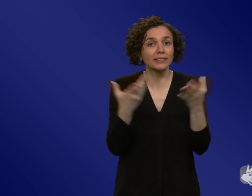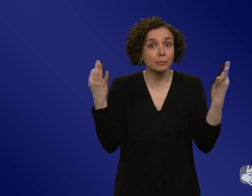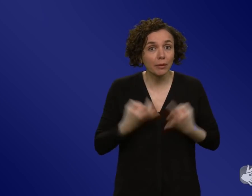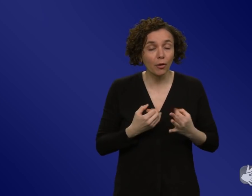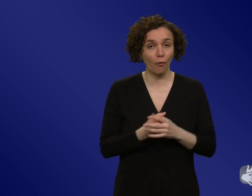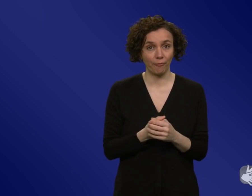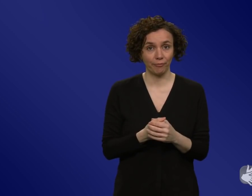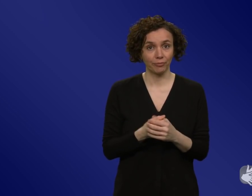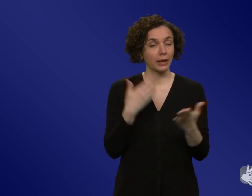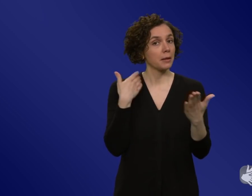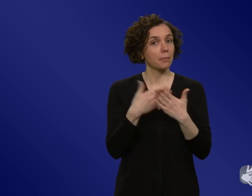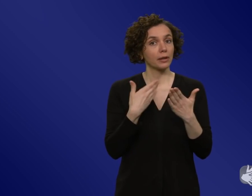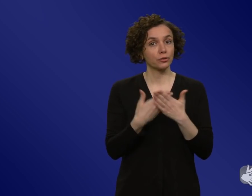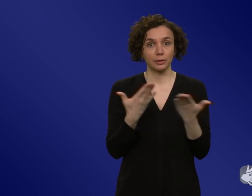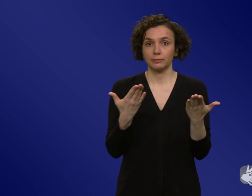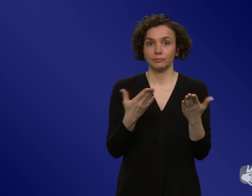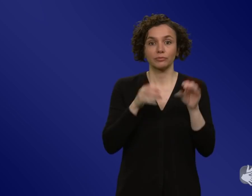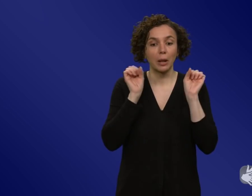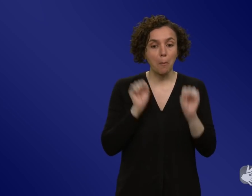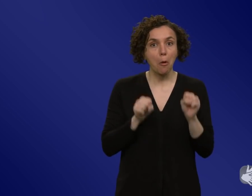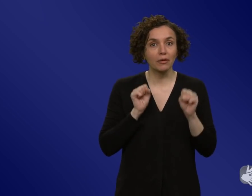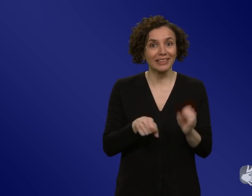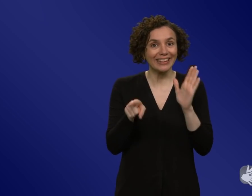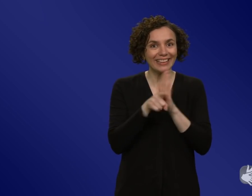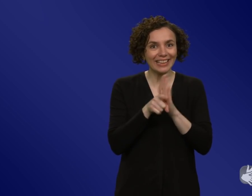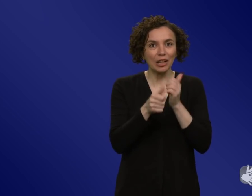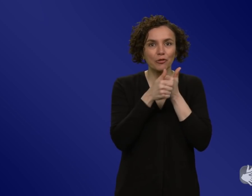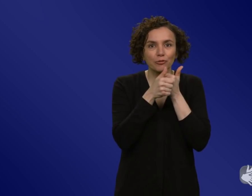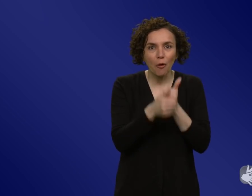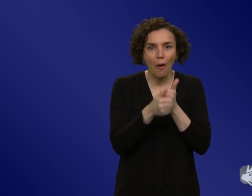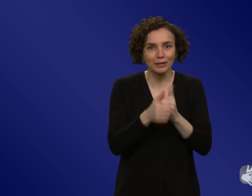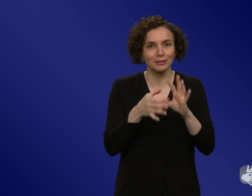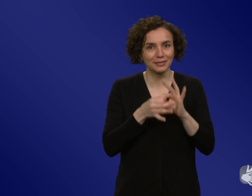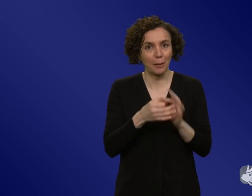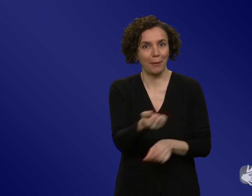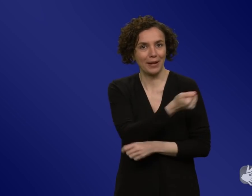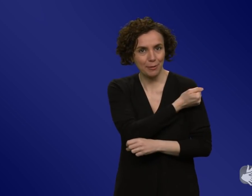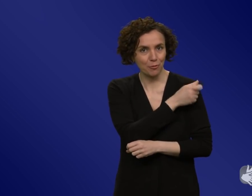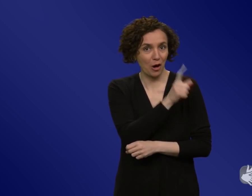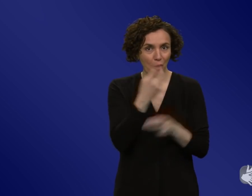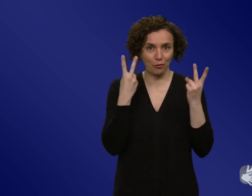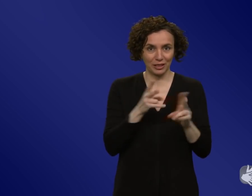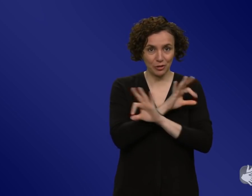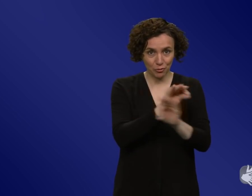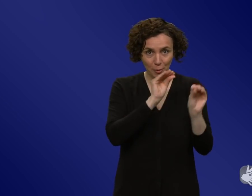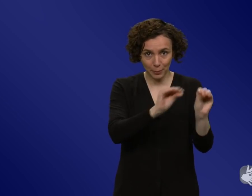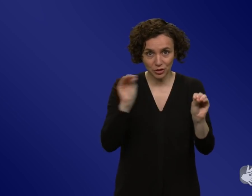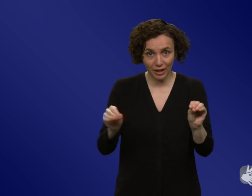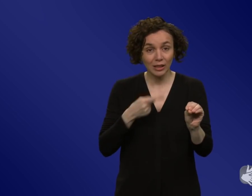die möglichen negativen Wirkungen von einer Impfung anzusprechen und da auch Sorgen davor zu nehmen und die Leute ernst zu nehmen